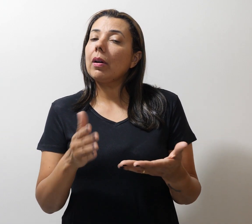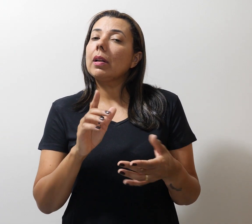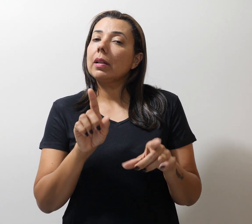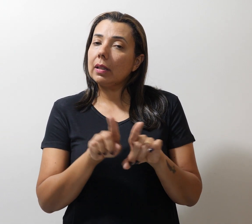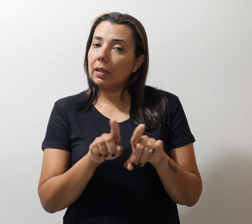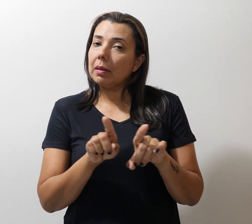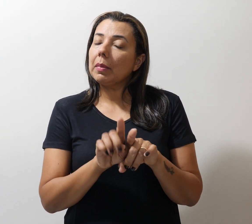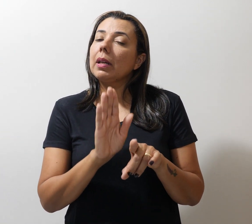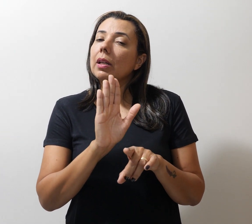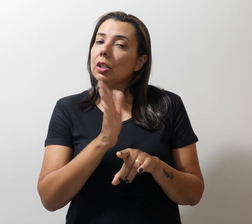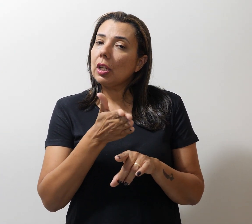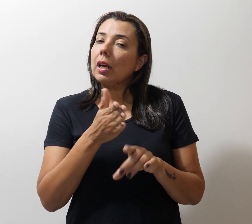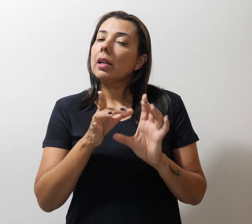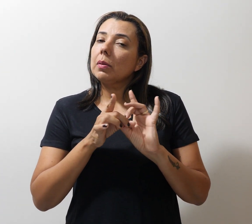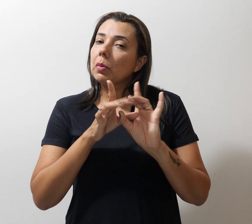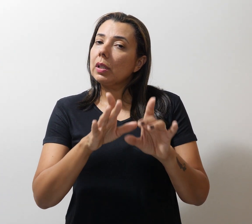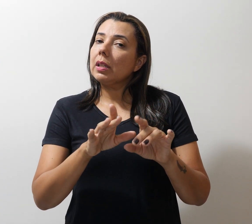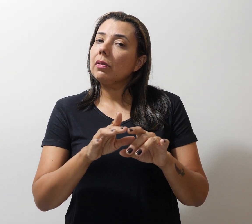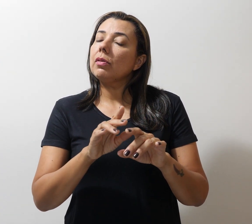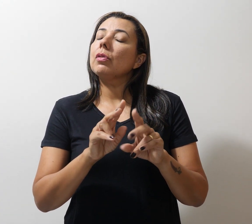está disponível virtualmente.